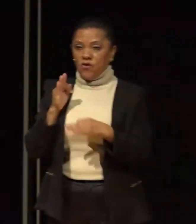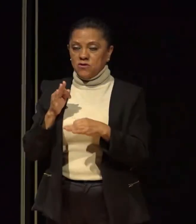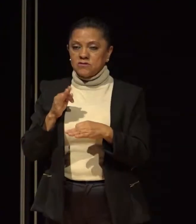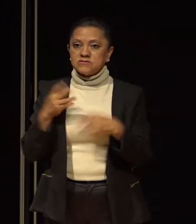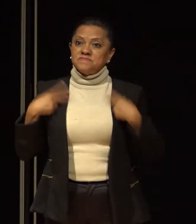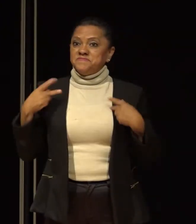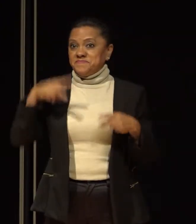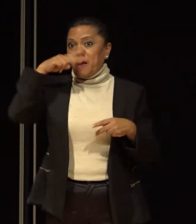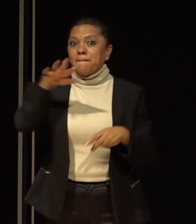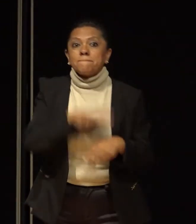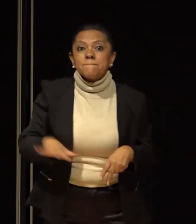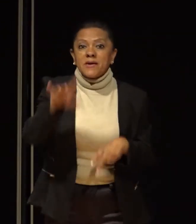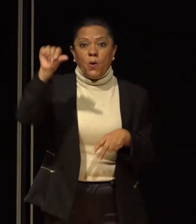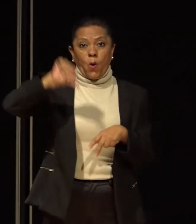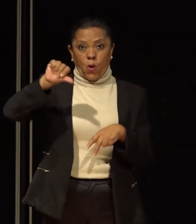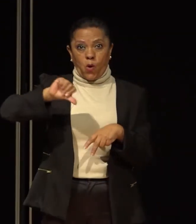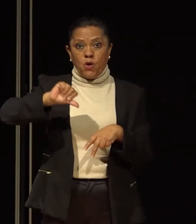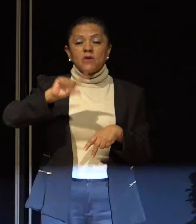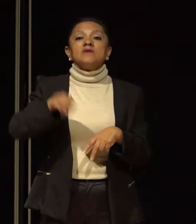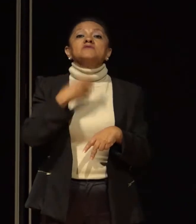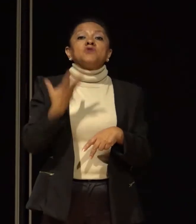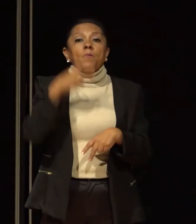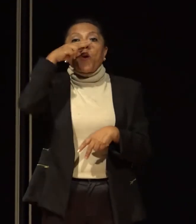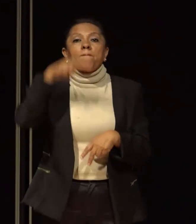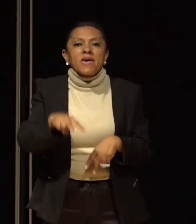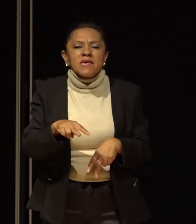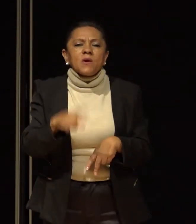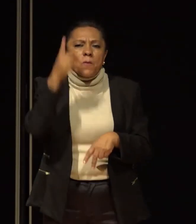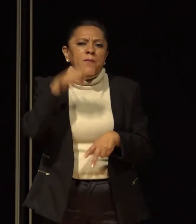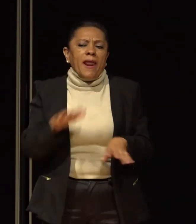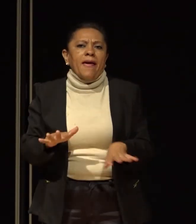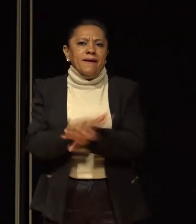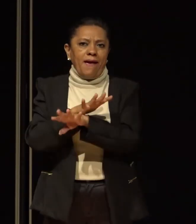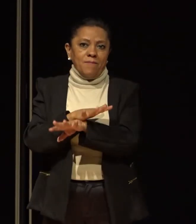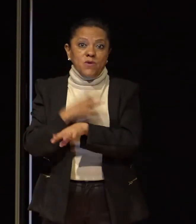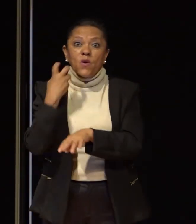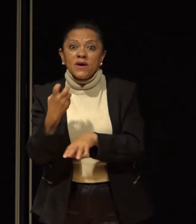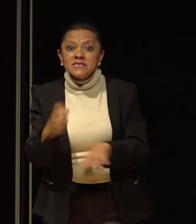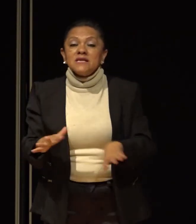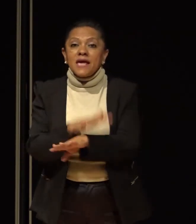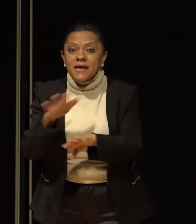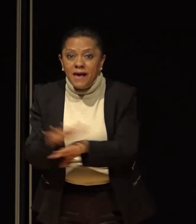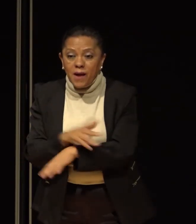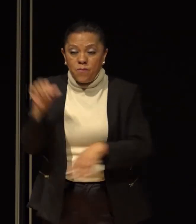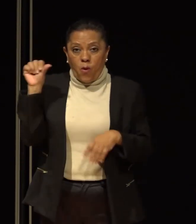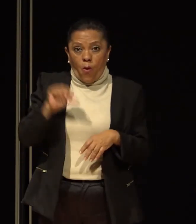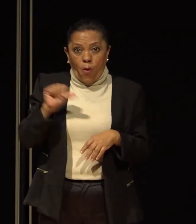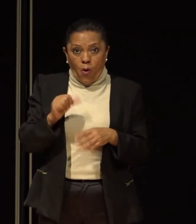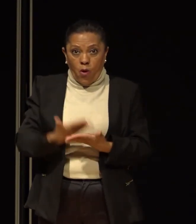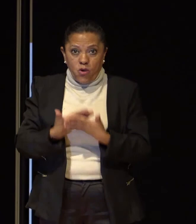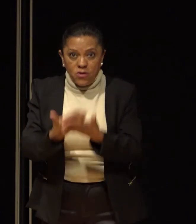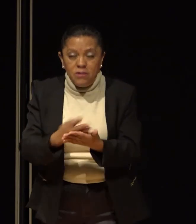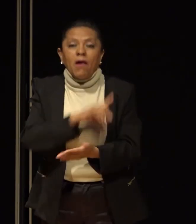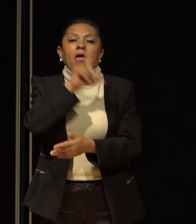mexicanos de hoy somos los mexicanos del cambio. Los cambios que se forjen hoy lo